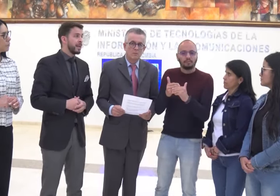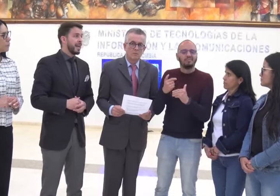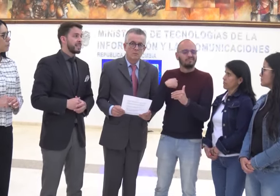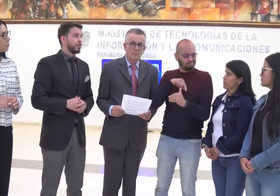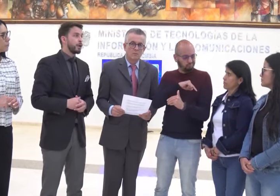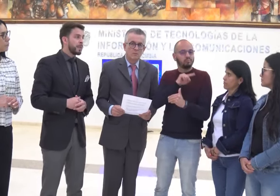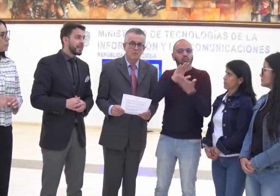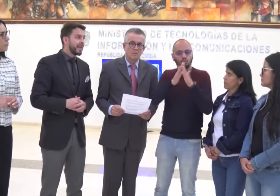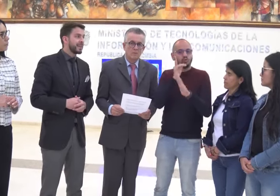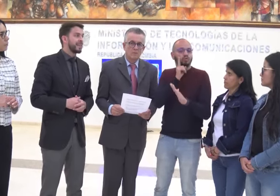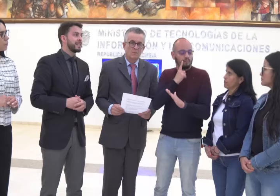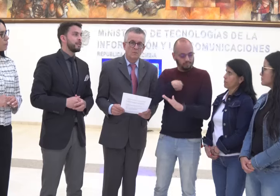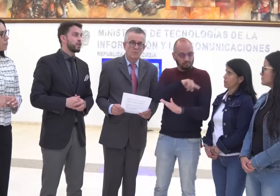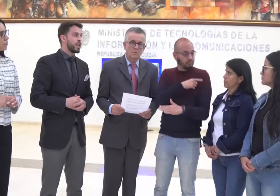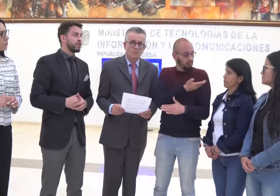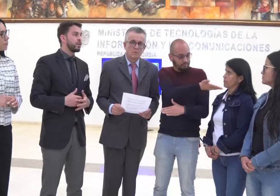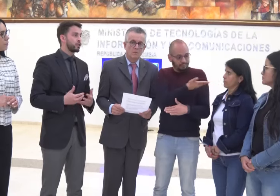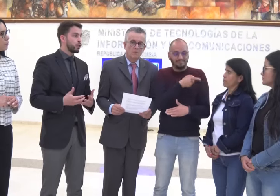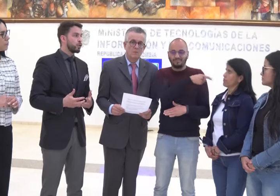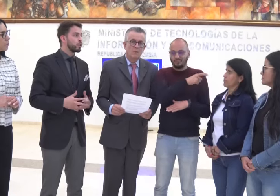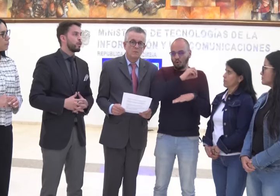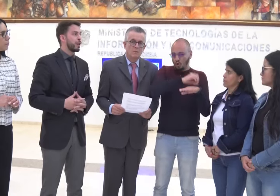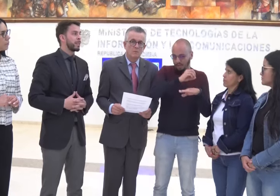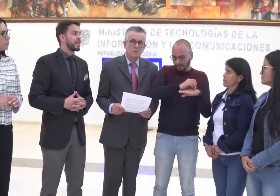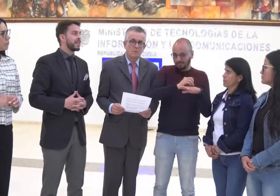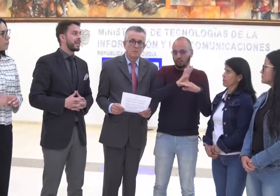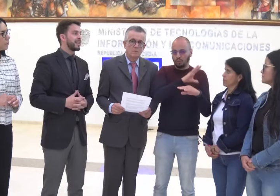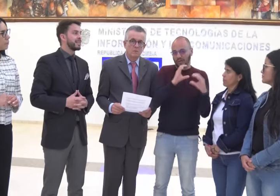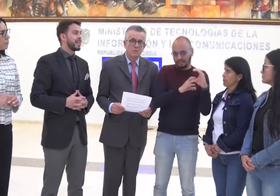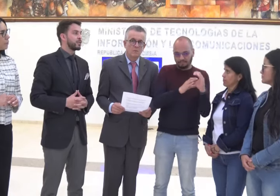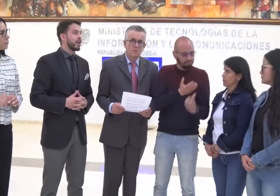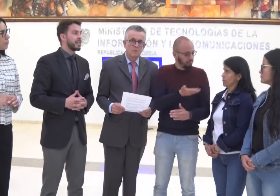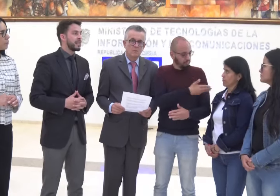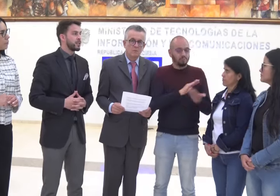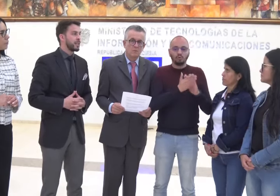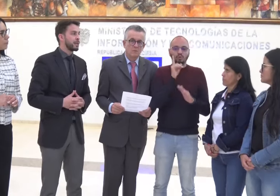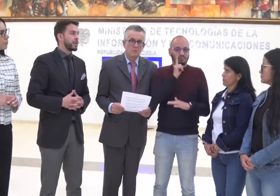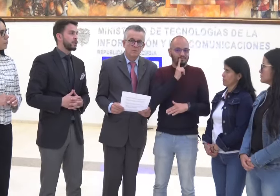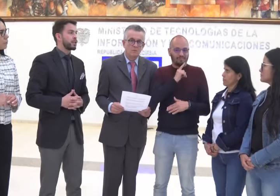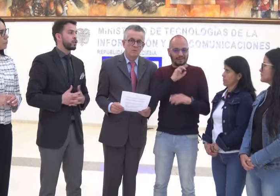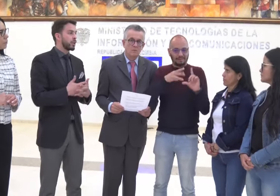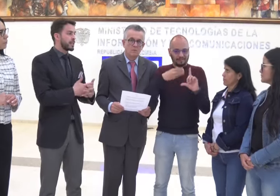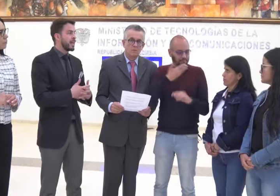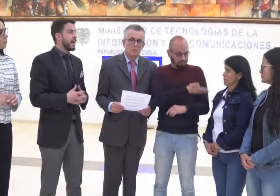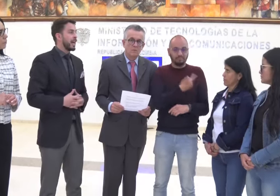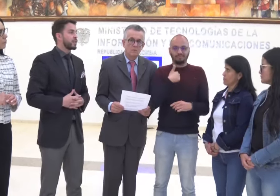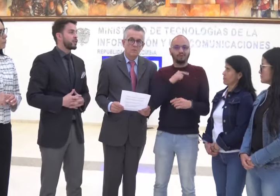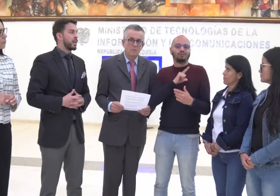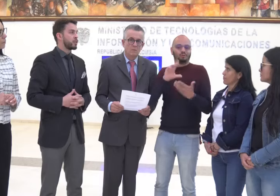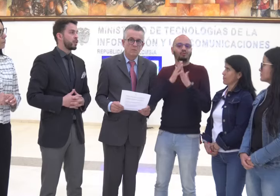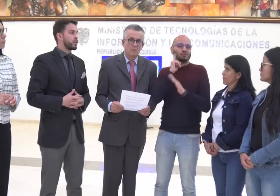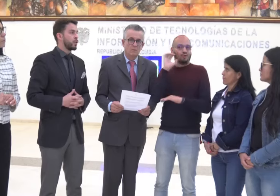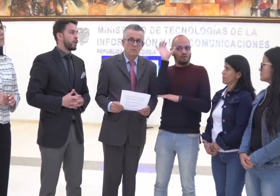esté muy pendiente de este proceso nosotros como representantes de las organizaciones de personas sordas la Sociedad de Sordos de